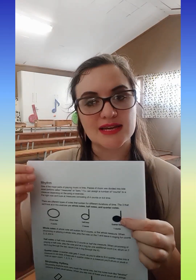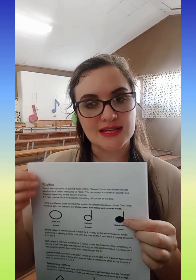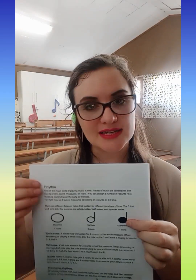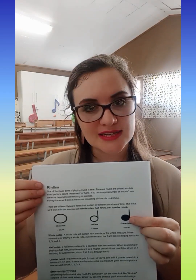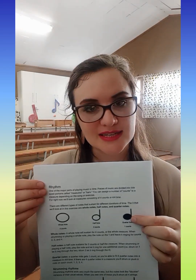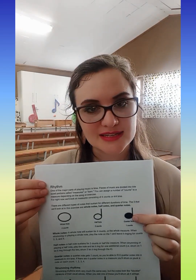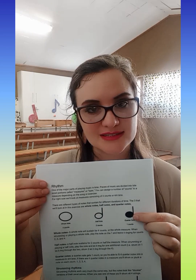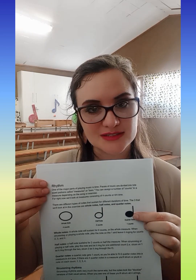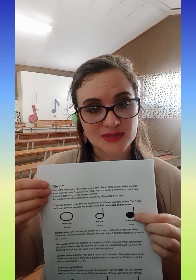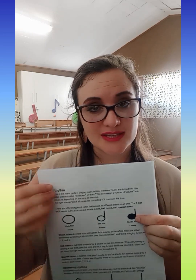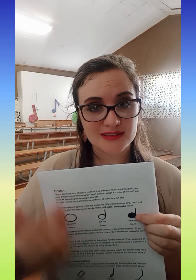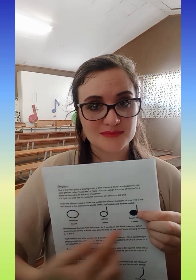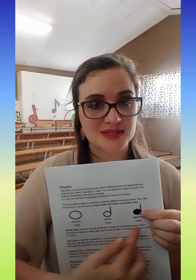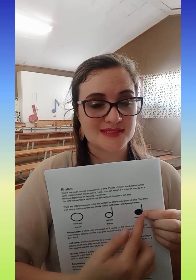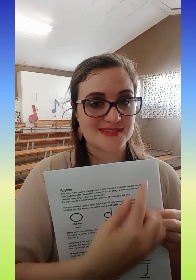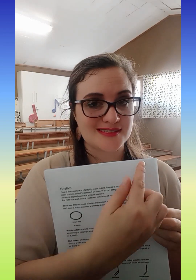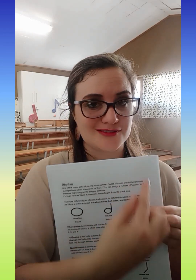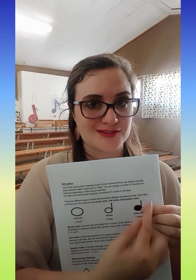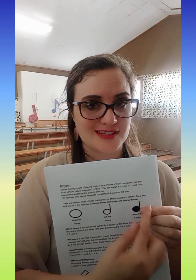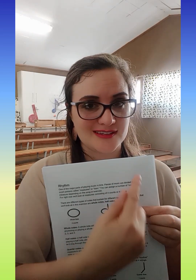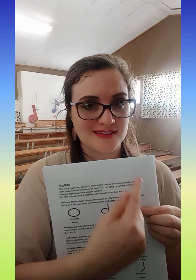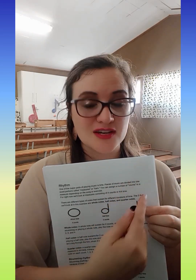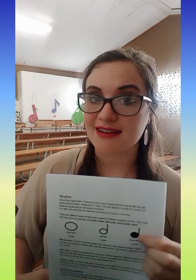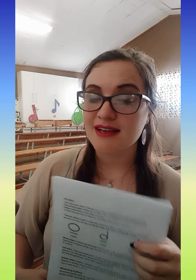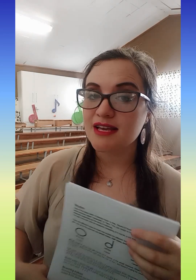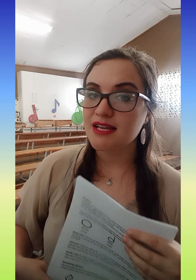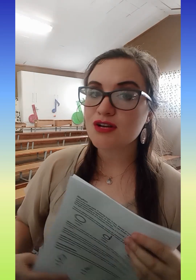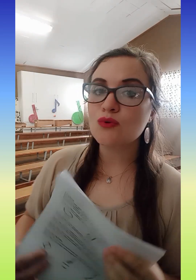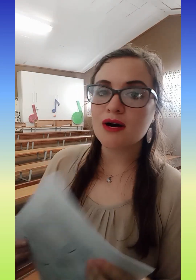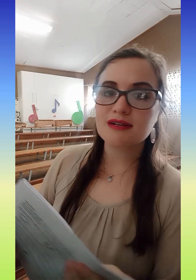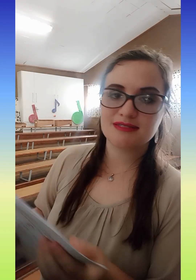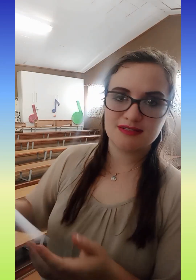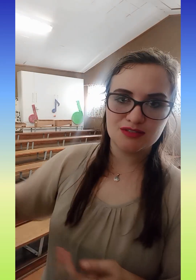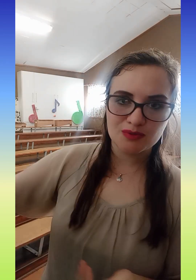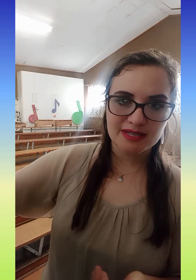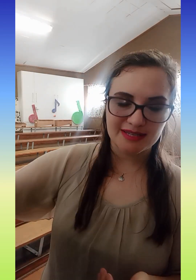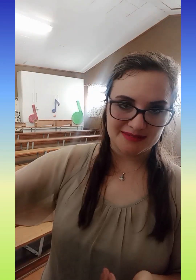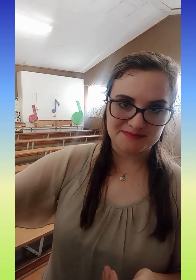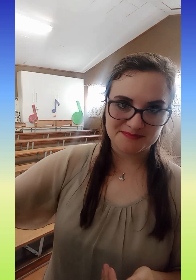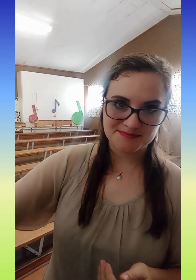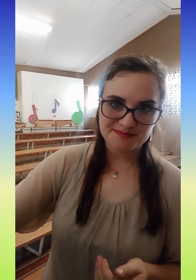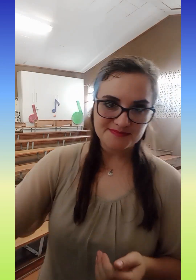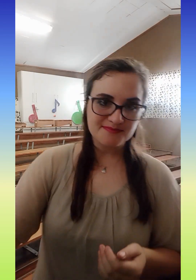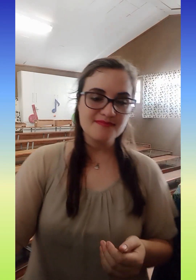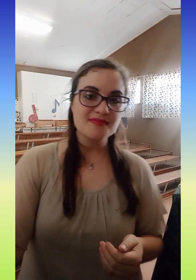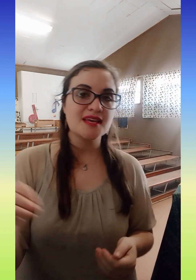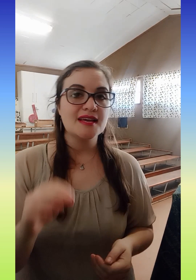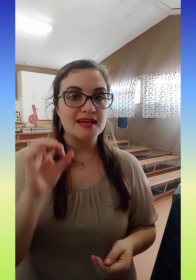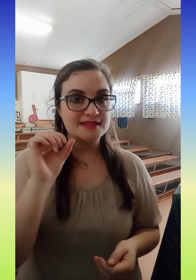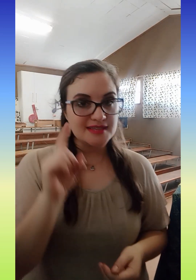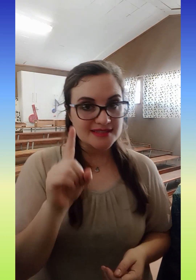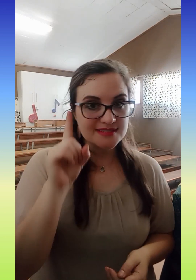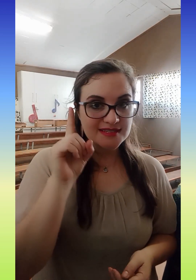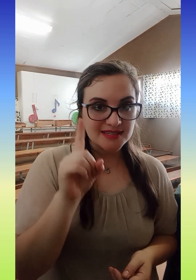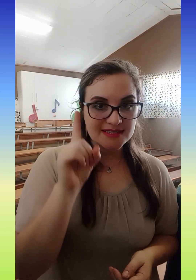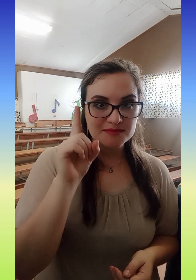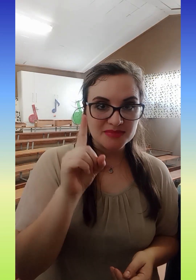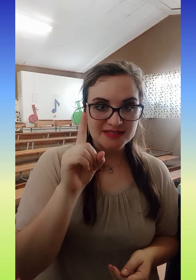ingekleerde nootie met een stil. Hierdie kwart nootie het net een lied.